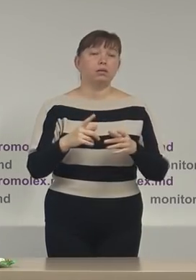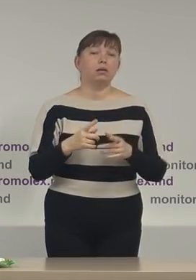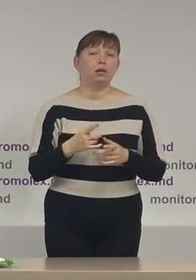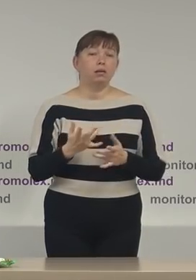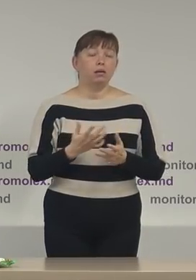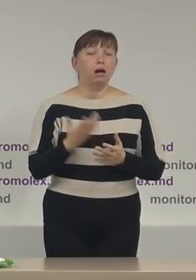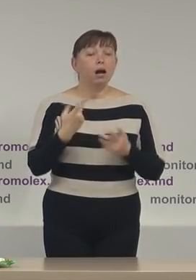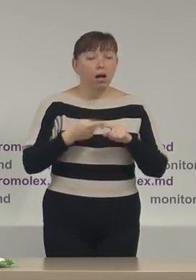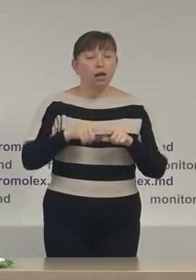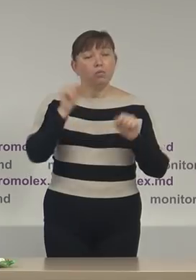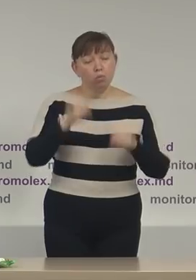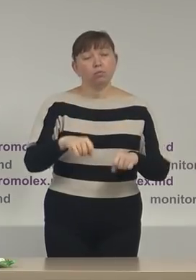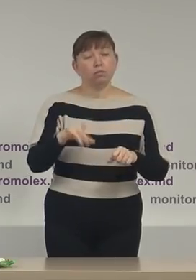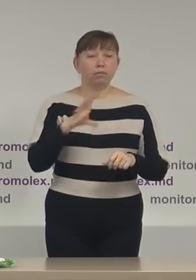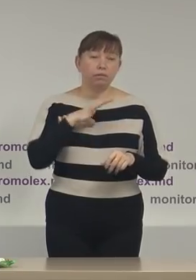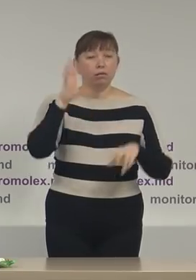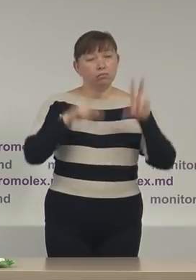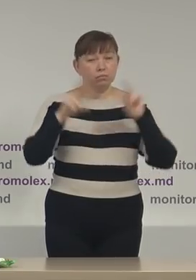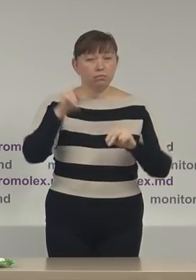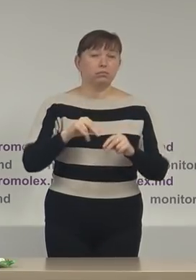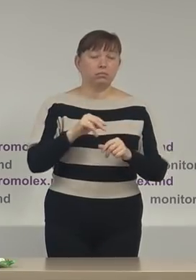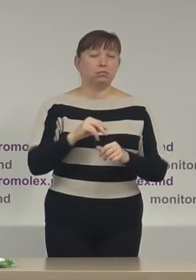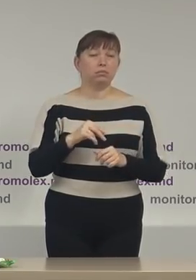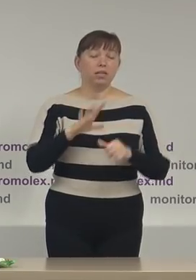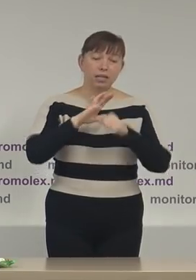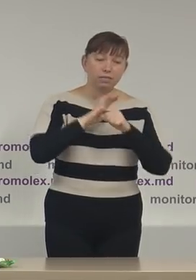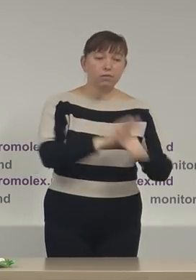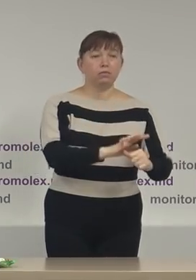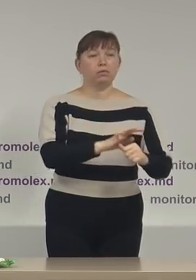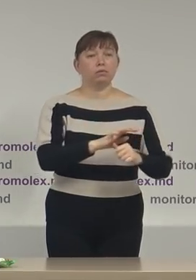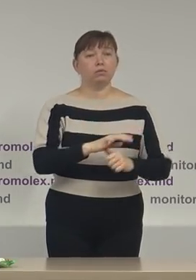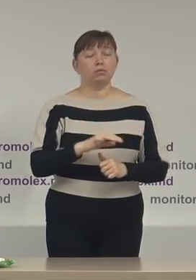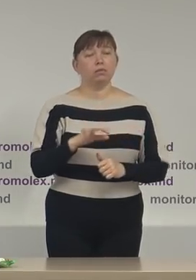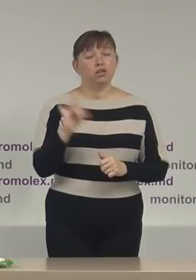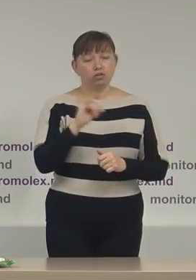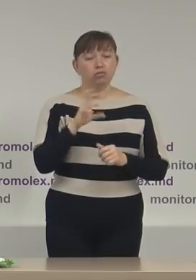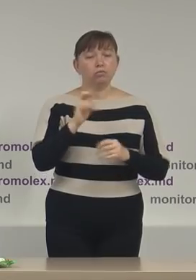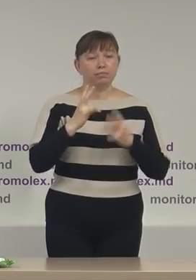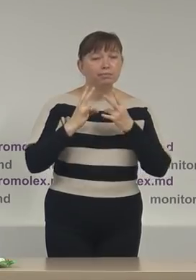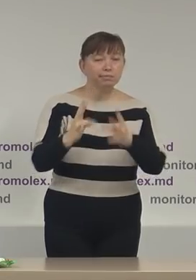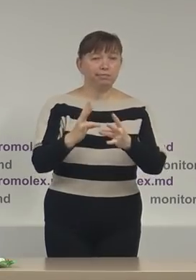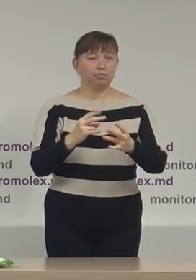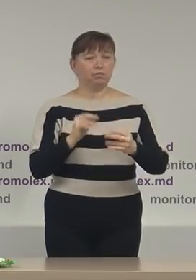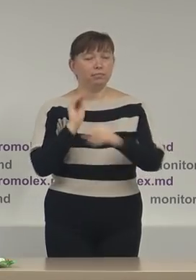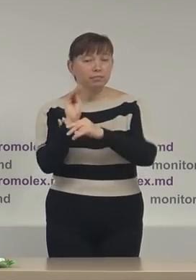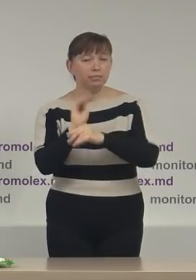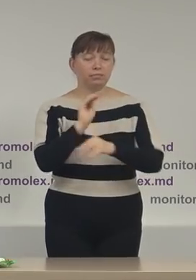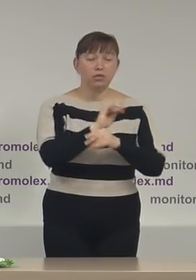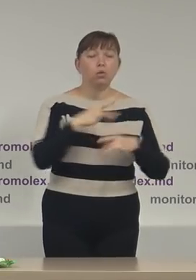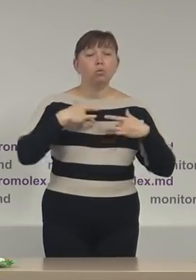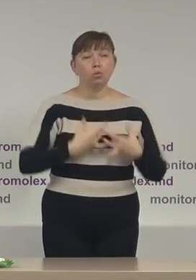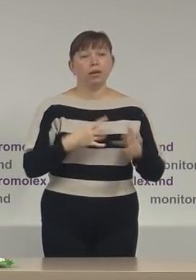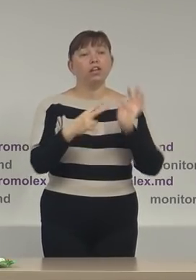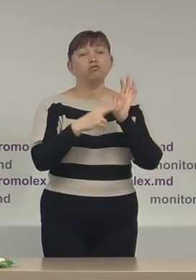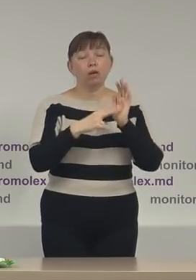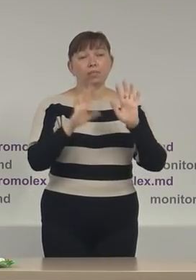care pot fi calificate drept discurs instigător la ură și instigarea la discriminare cu regret în șapte